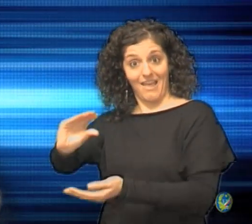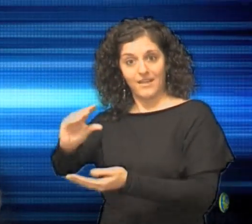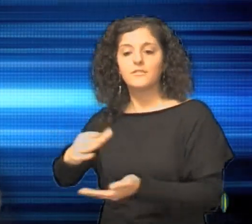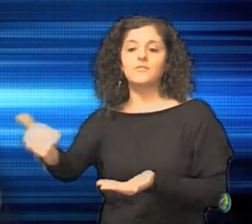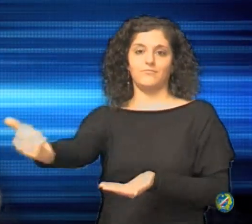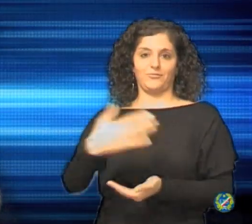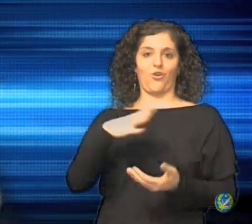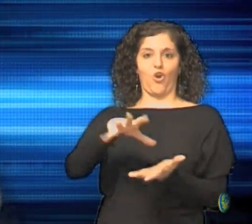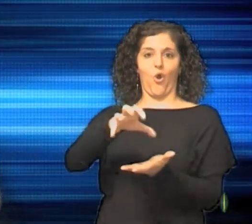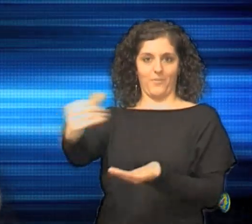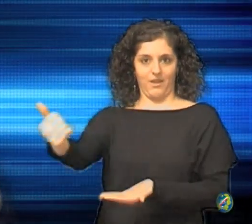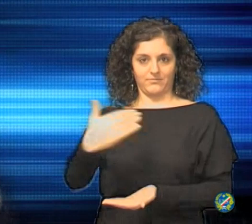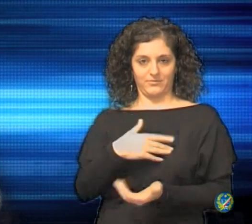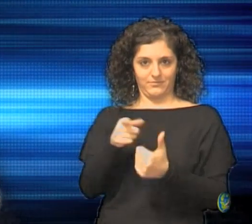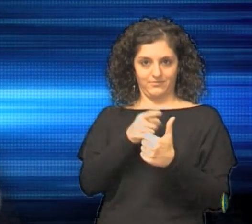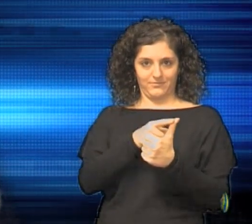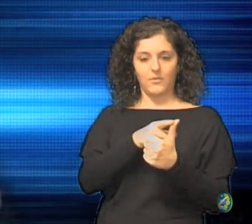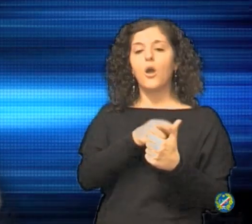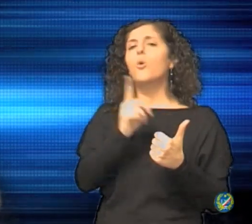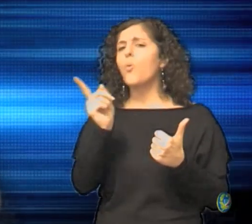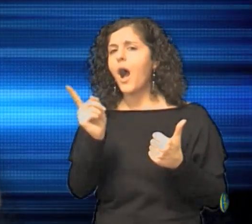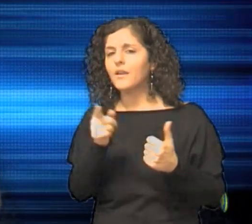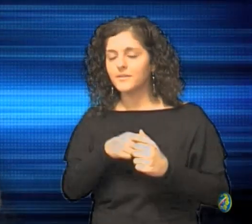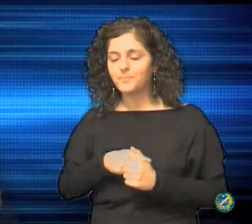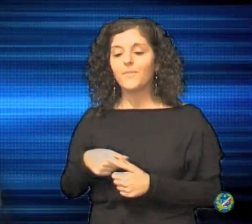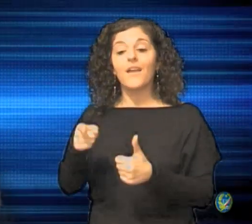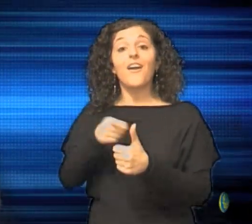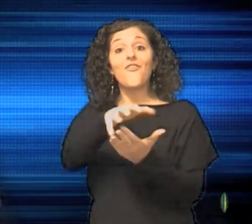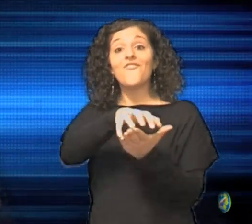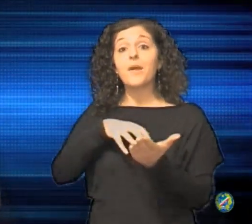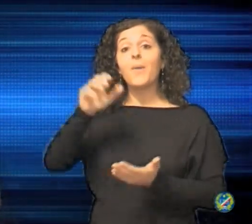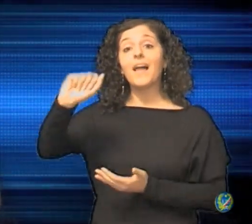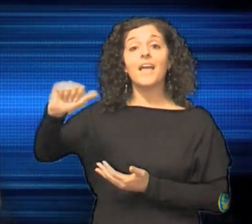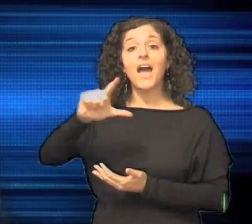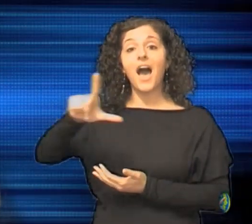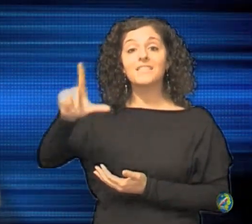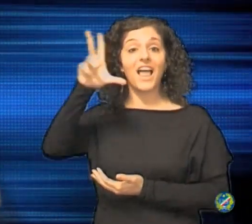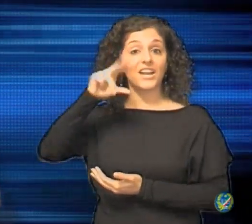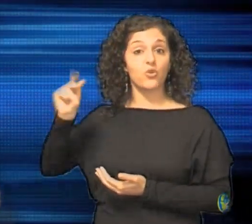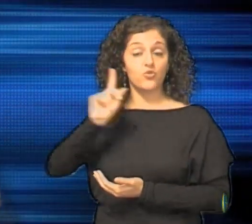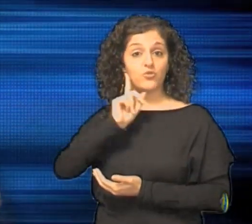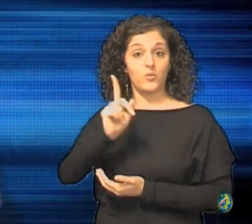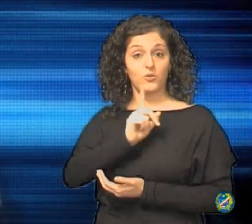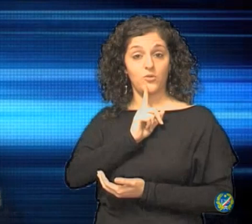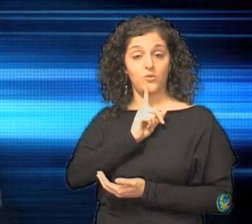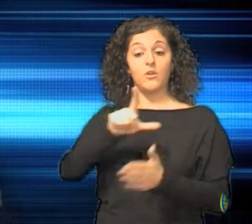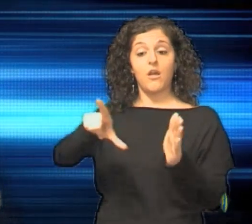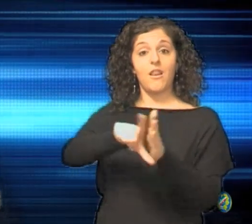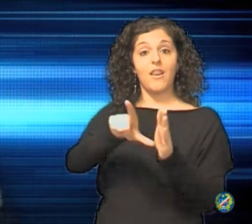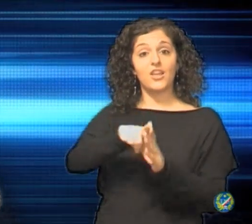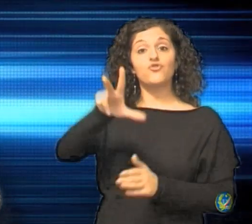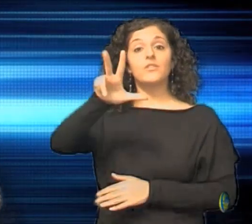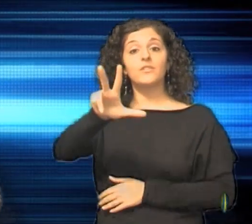e cioè il verbale ASL di riconoscimento ai sensi della legge